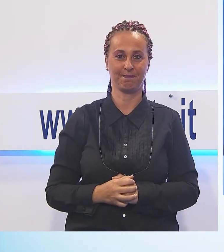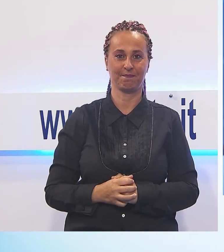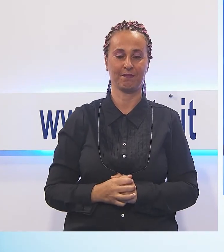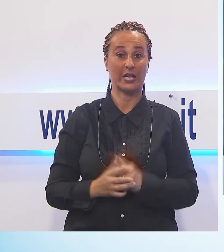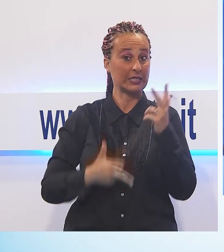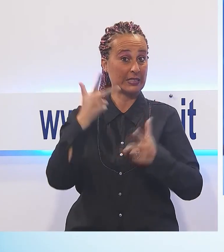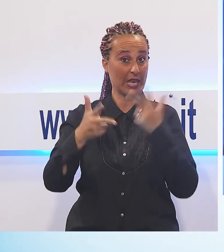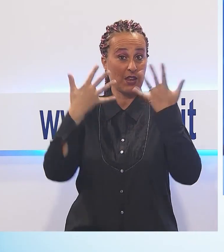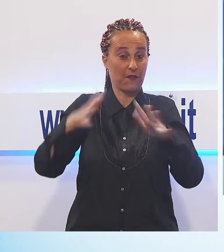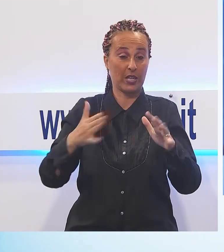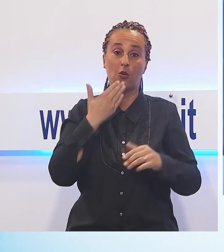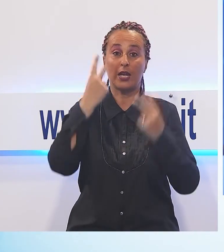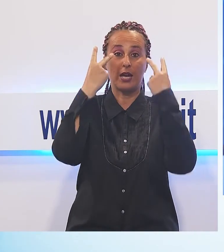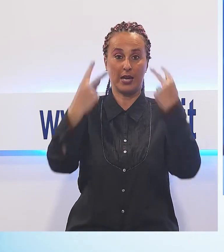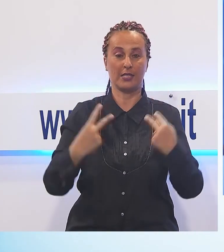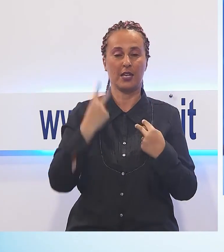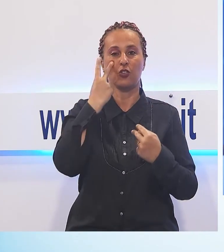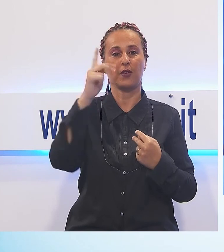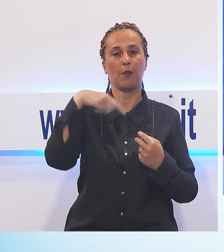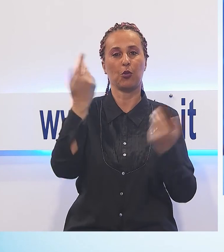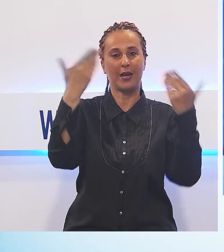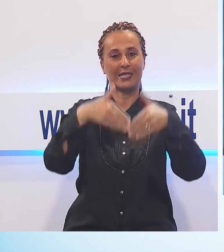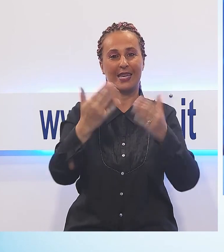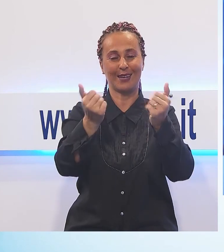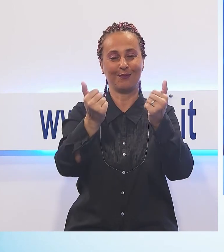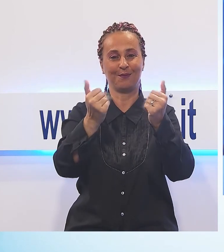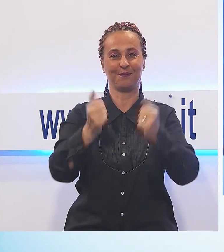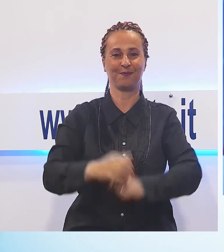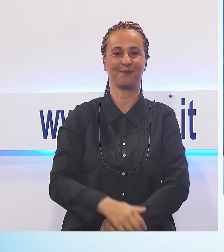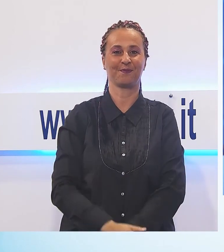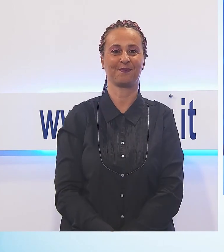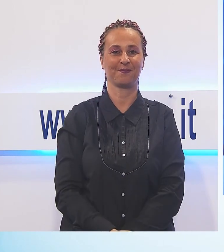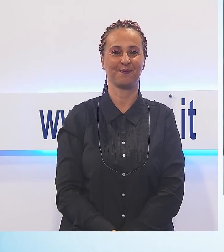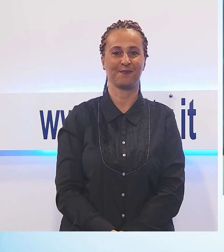con questo è tutto per quanto riguarda la prima parte del TG Noi, una breve pausa e poi torniamo con le notizie sportive.